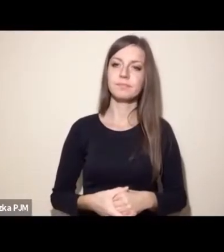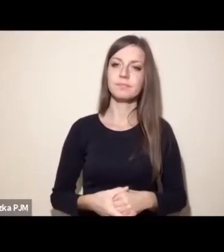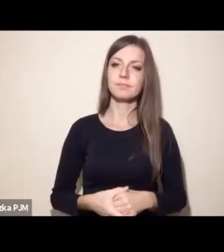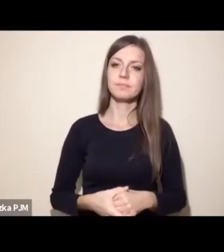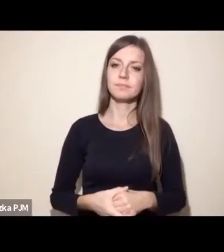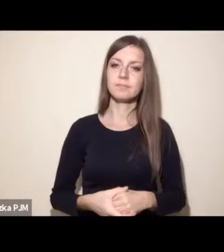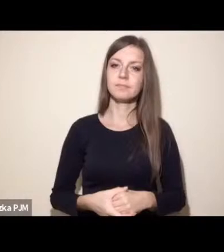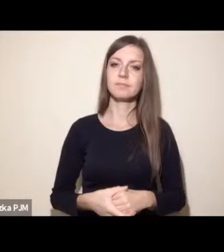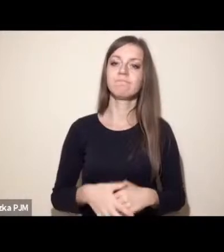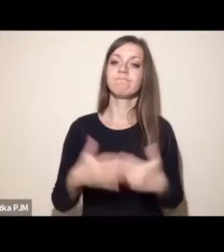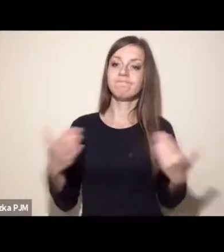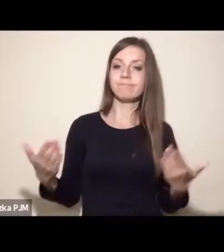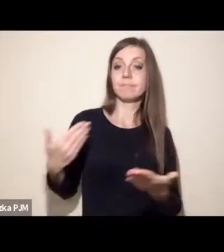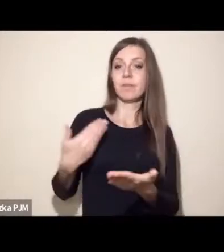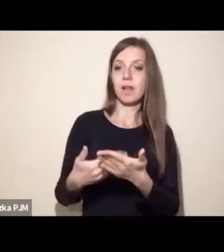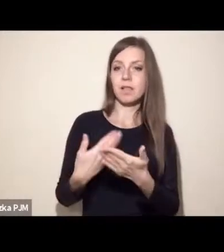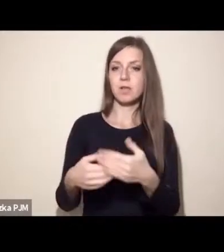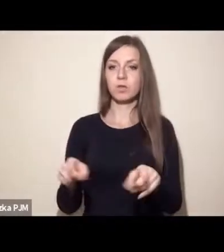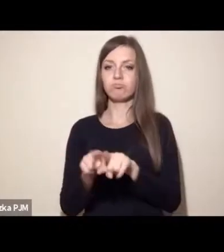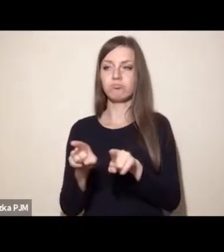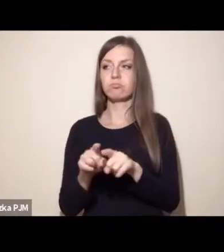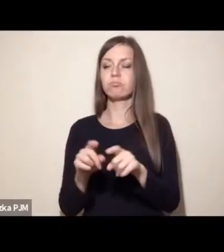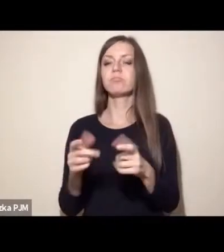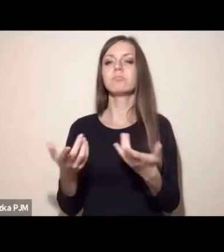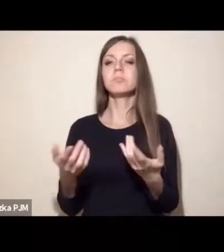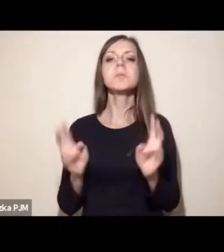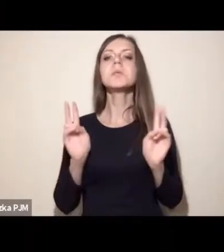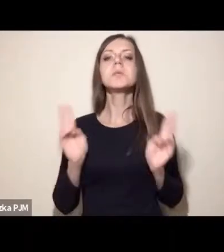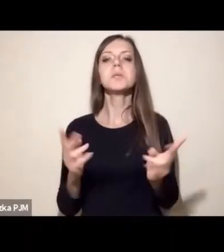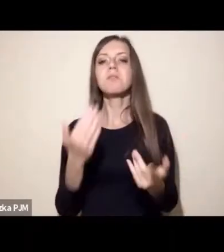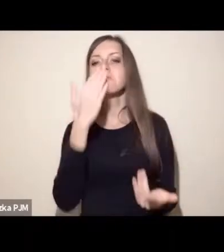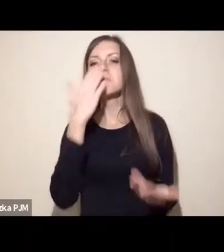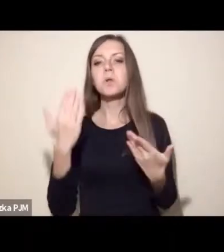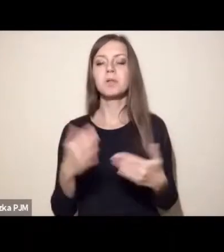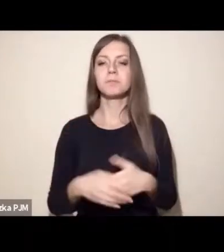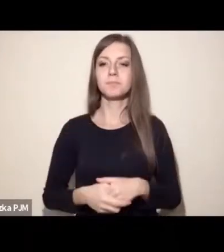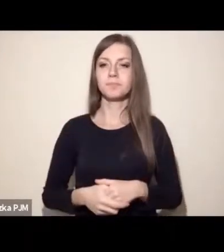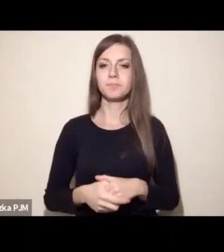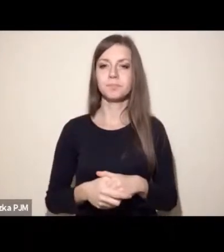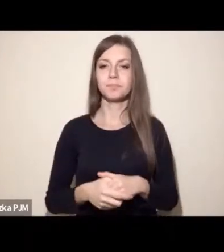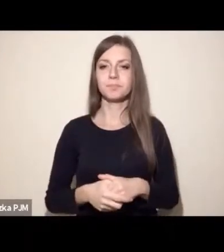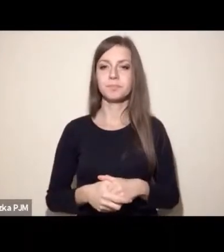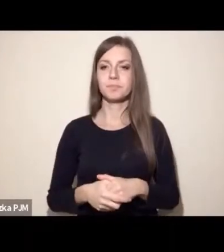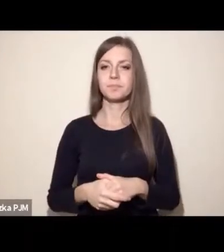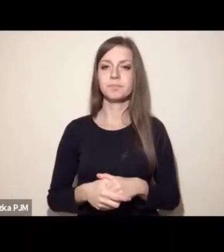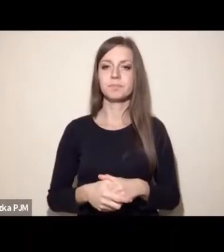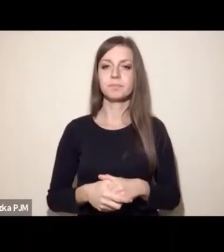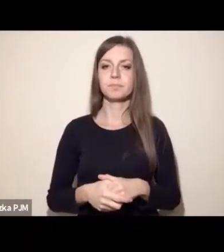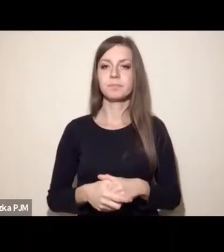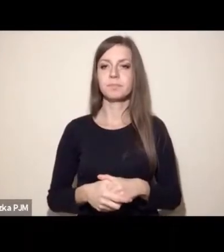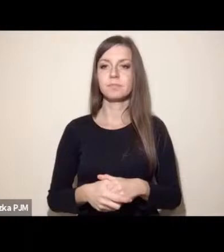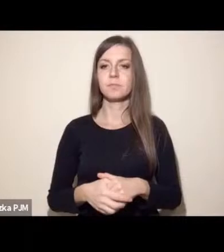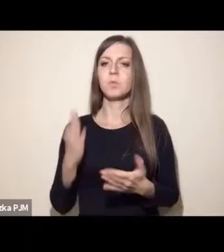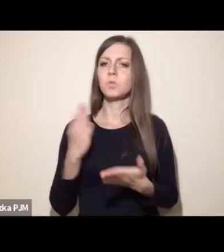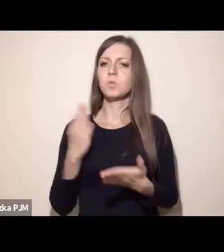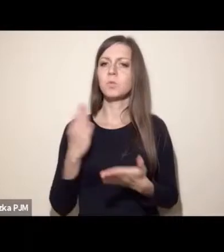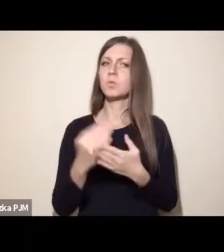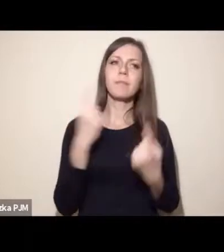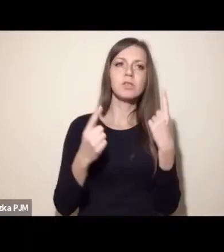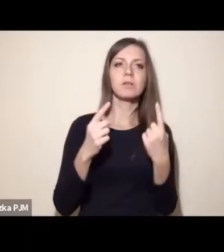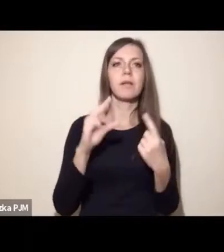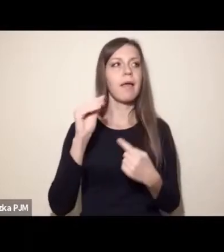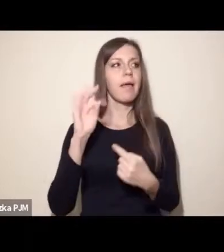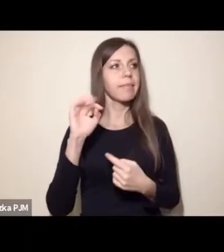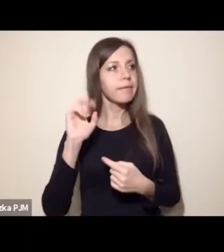I dlatego również w praktyce, już pomijając nawet poziom etyczny czy poziom praw, dlatego